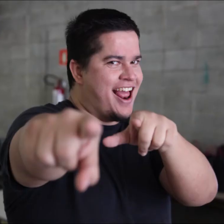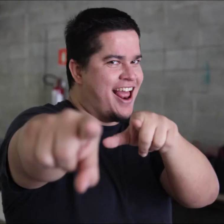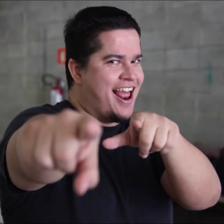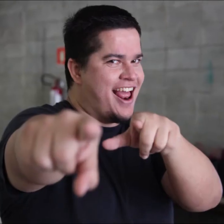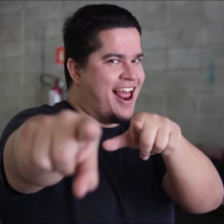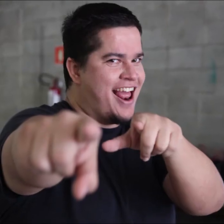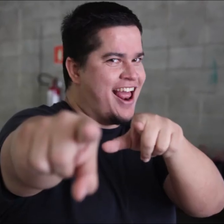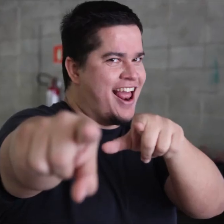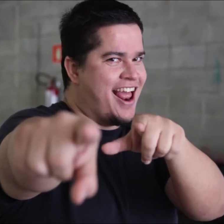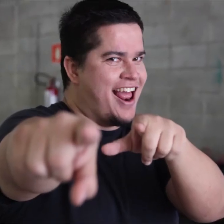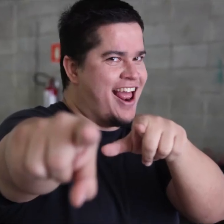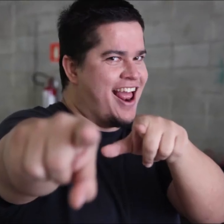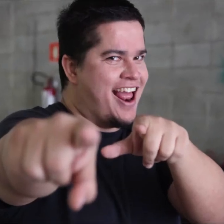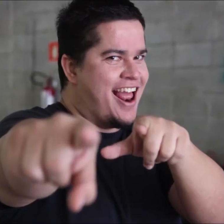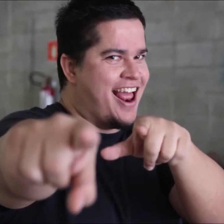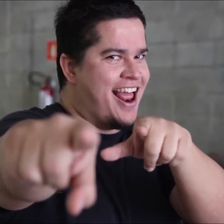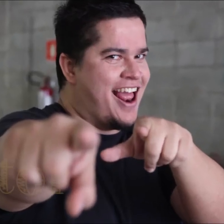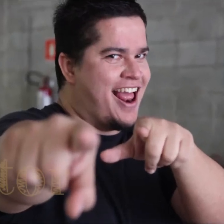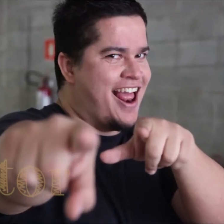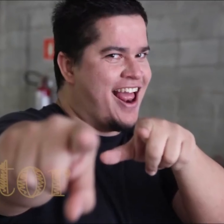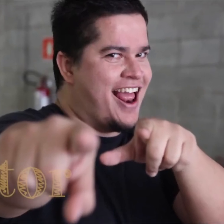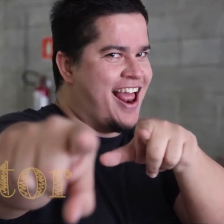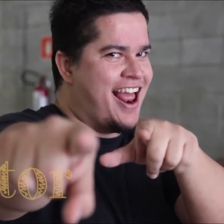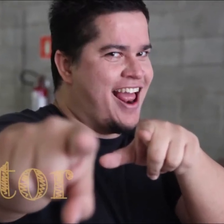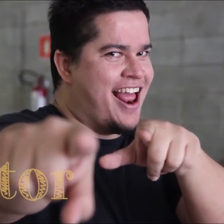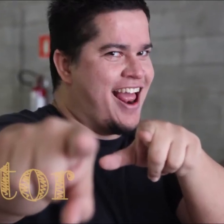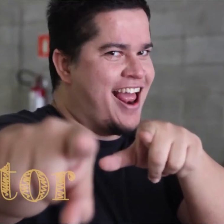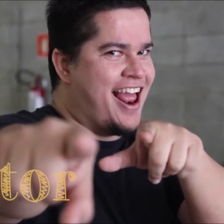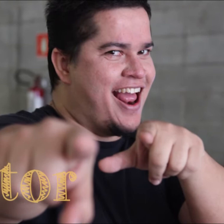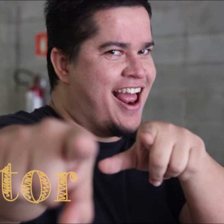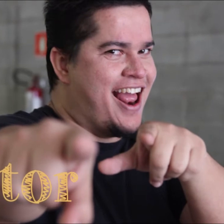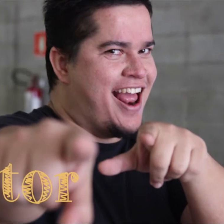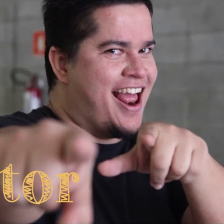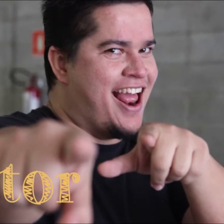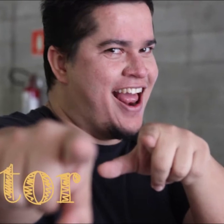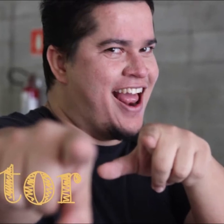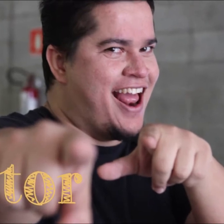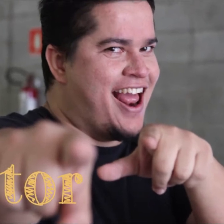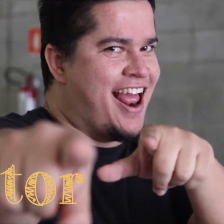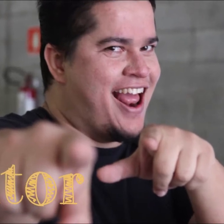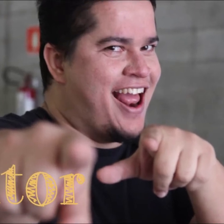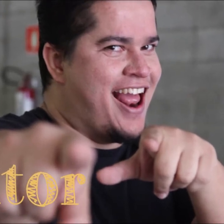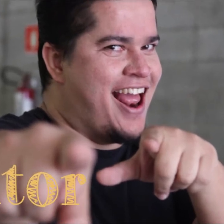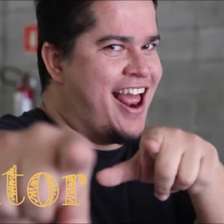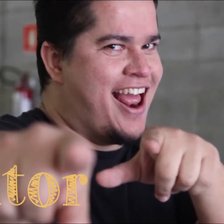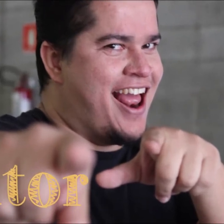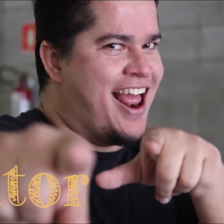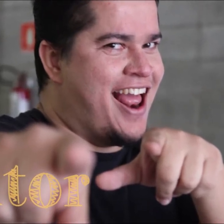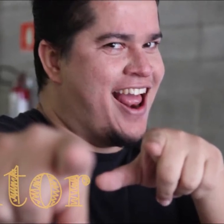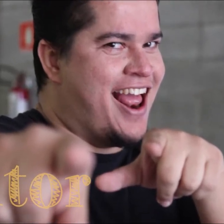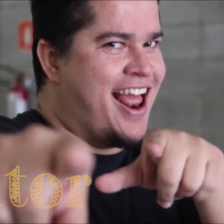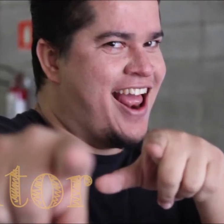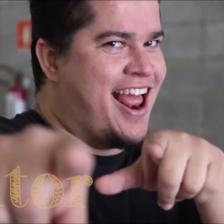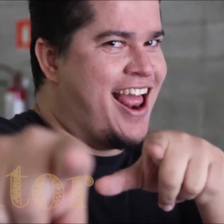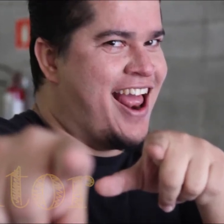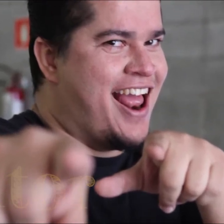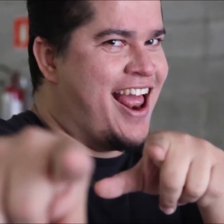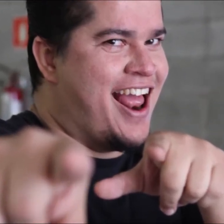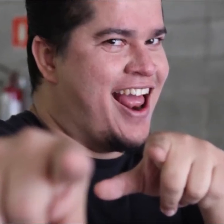Em frente a uma parede cinza desfocada, está Fábio, que usa uma camiseta preta, sorri de boca aberta e aponta com as